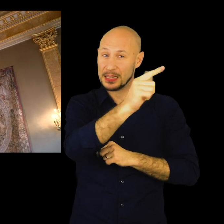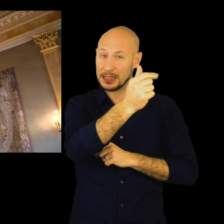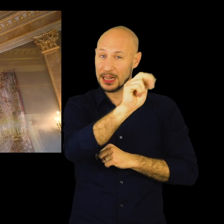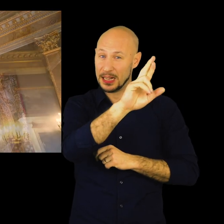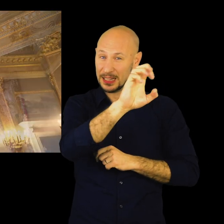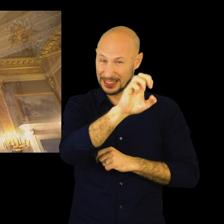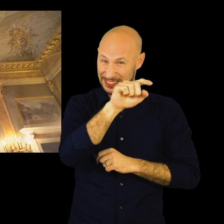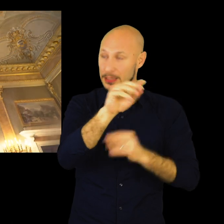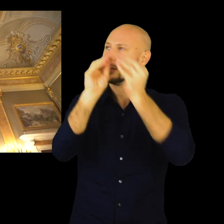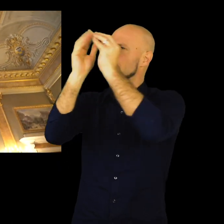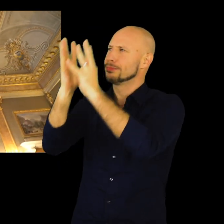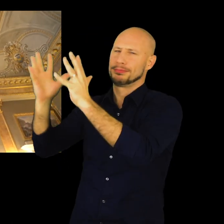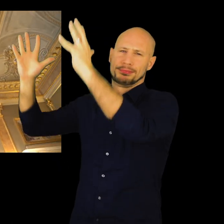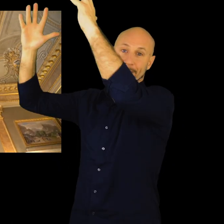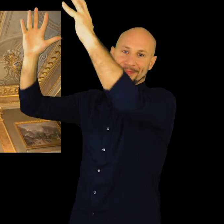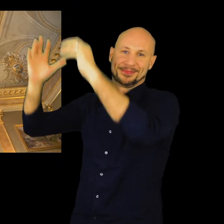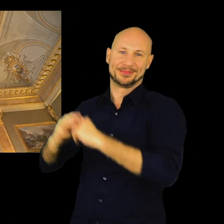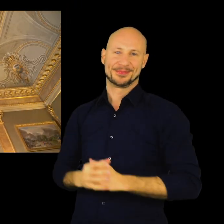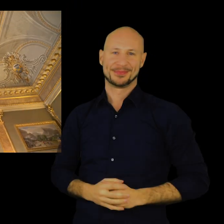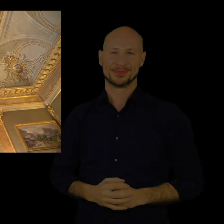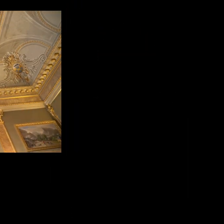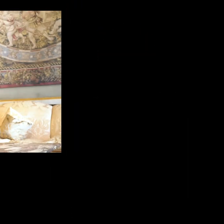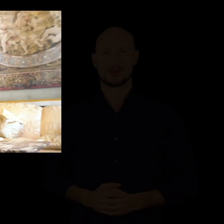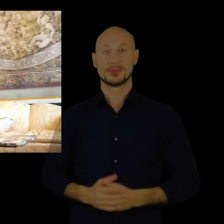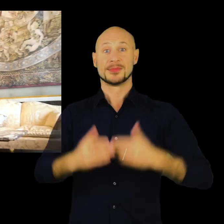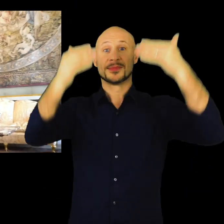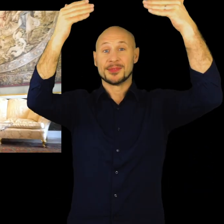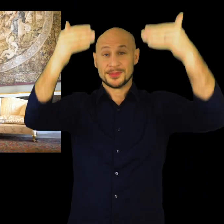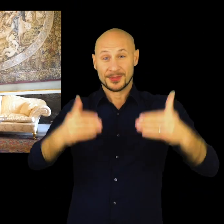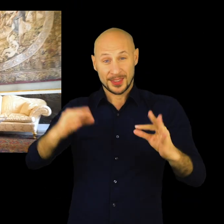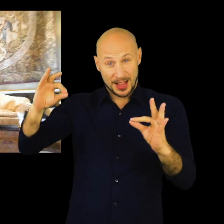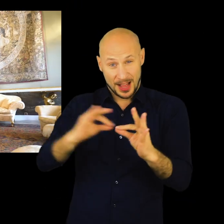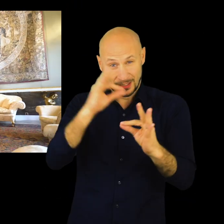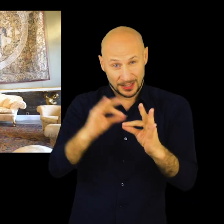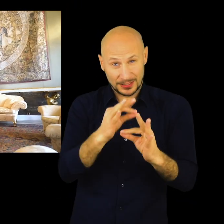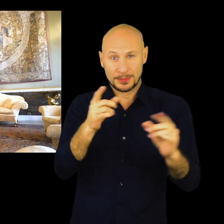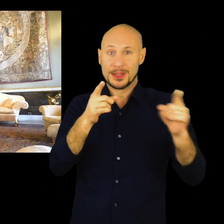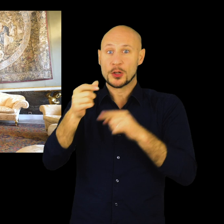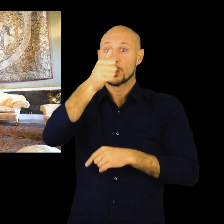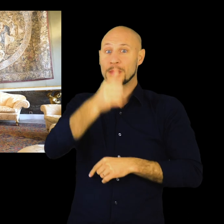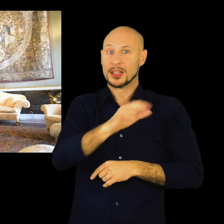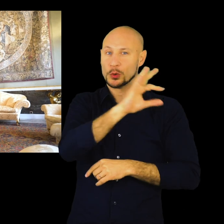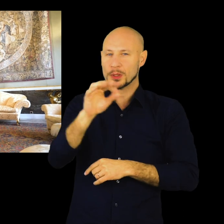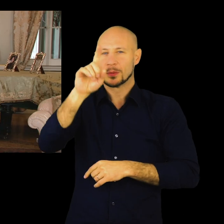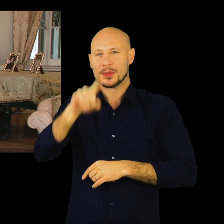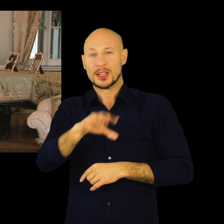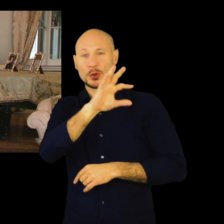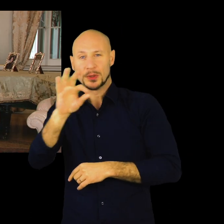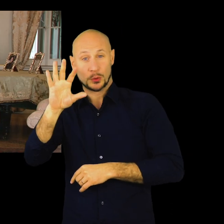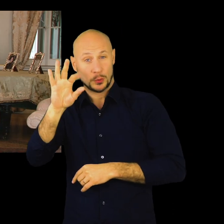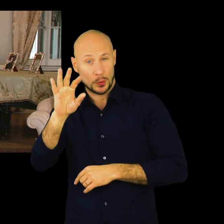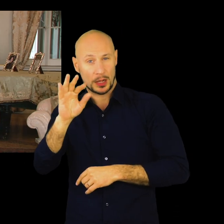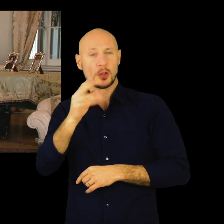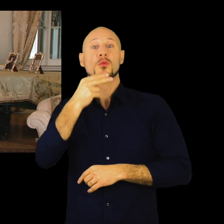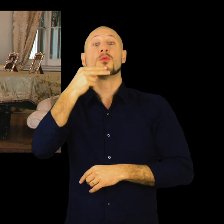è sicuramente stato realizzato nel paesino dell'entroterra. Stupendi poi gli arazzi che sono alle pareti. Sono i